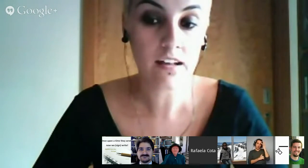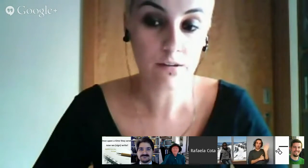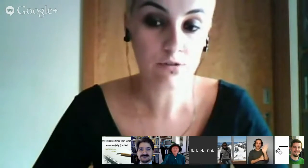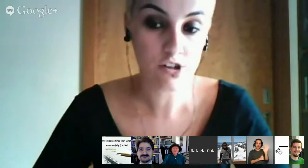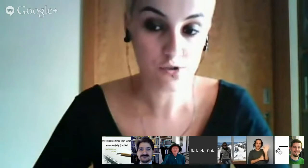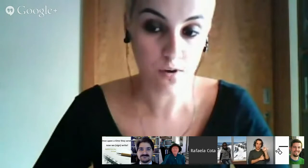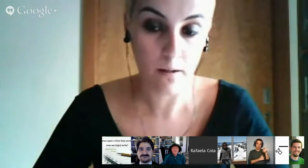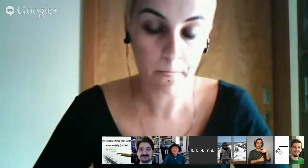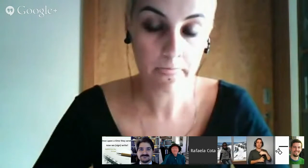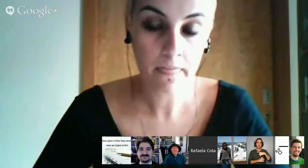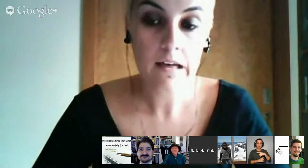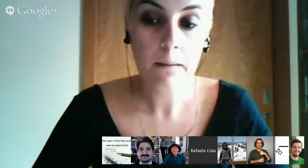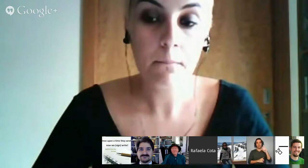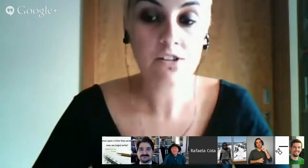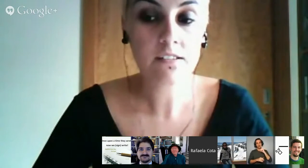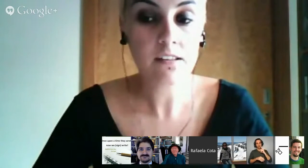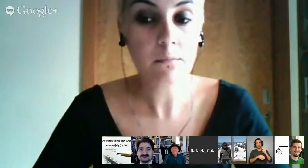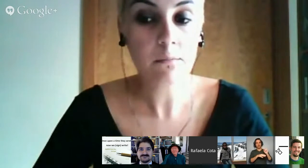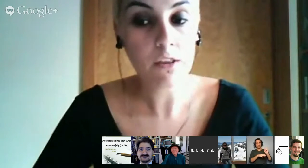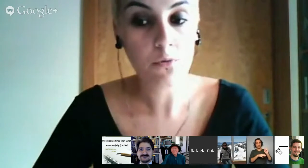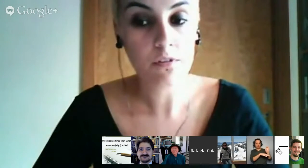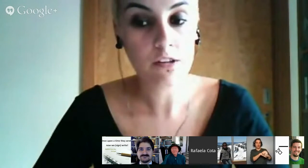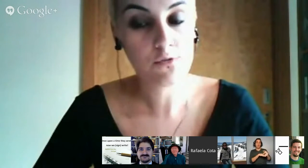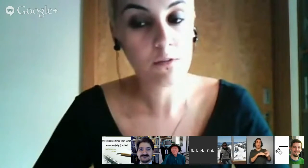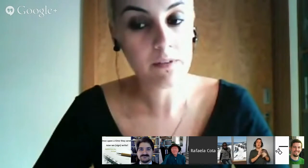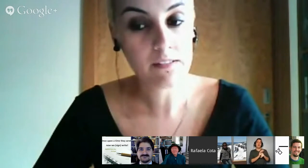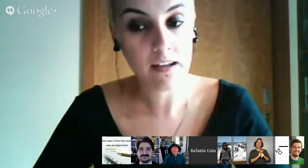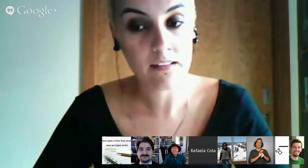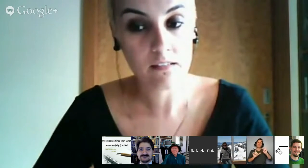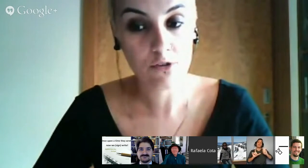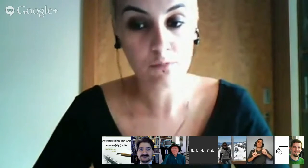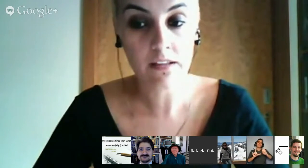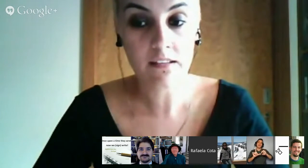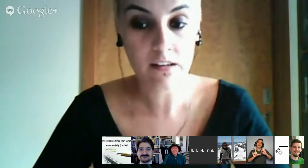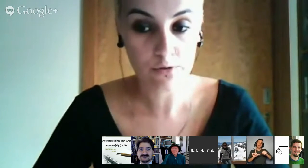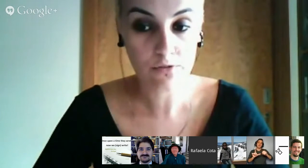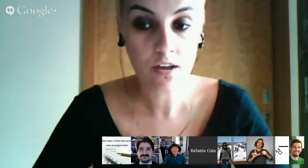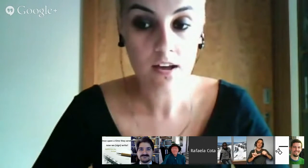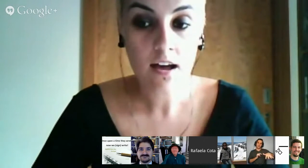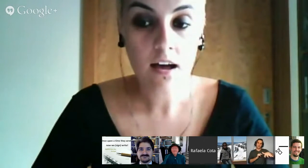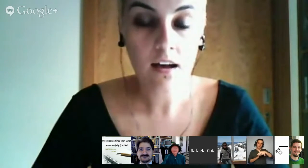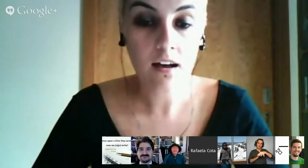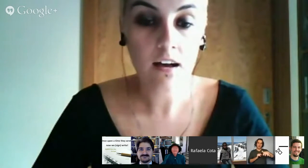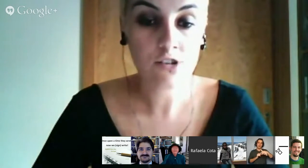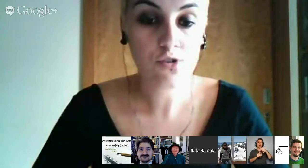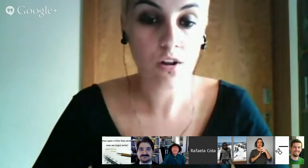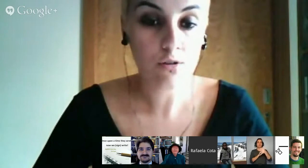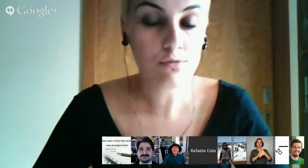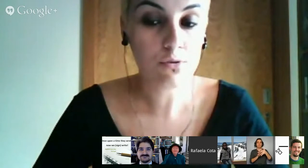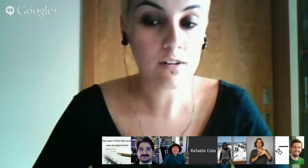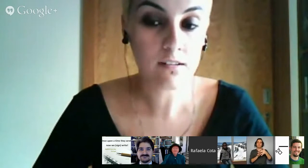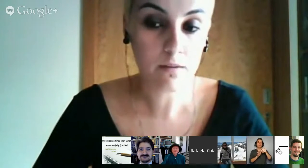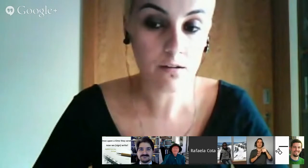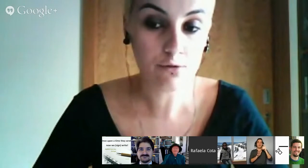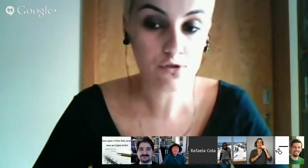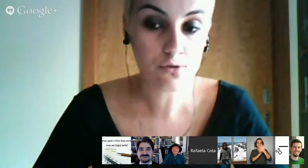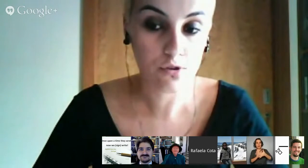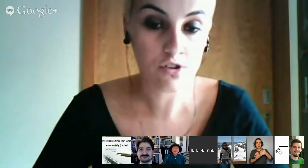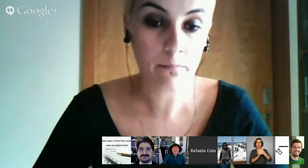em língua gestual. Mais recentemente, desde o ano passado, 2013, a escola começou a receber alunos surtos